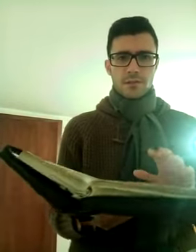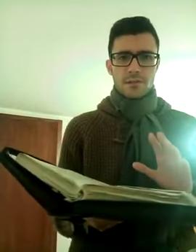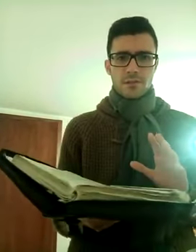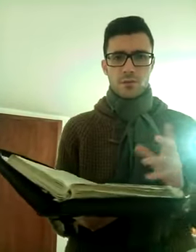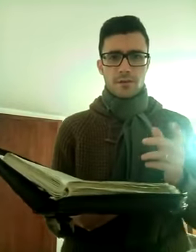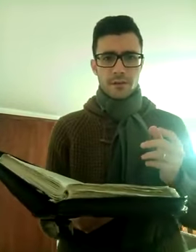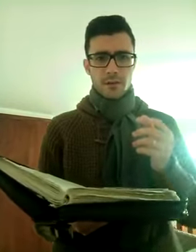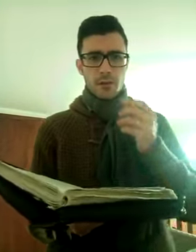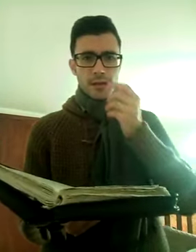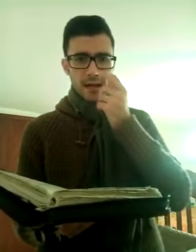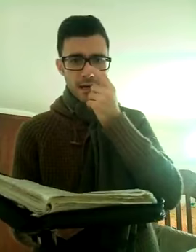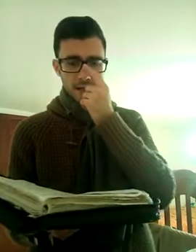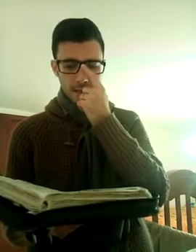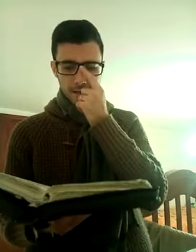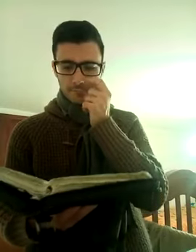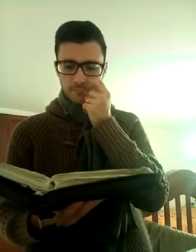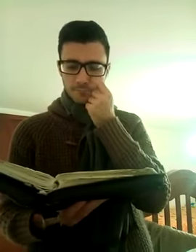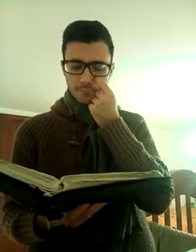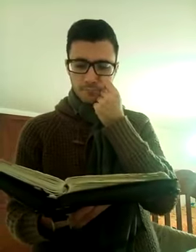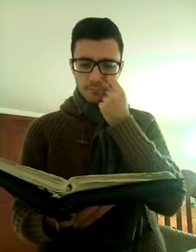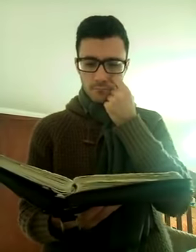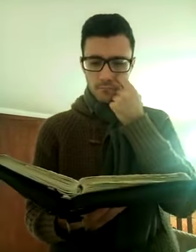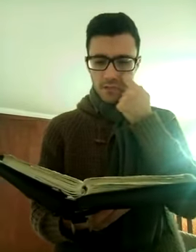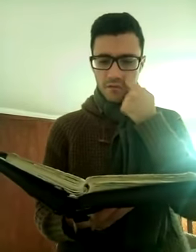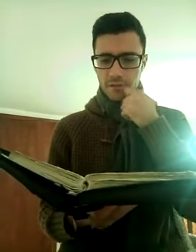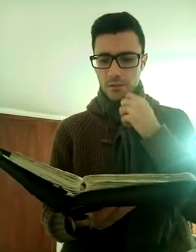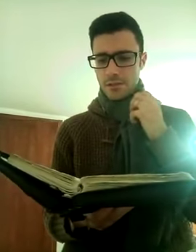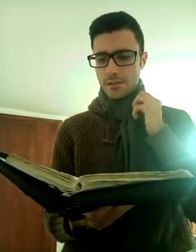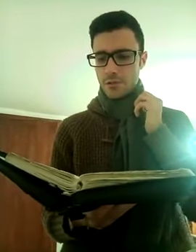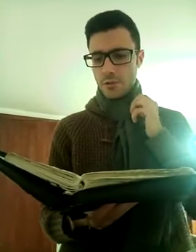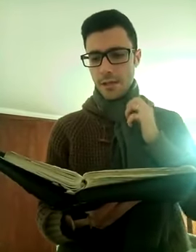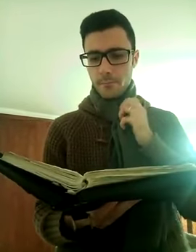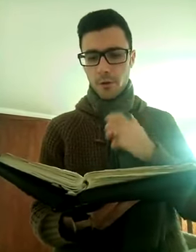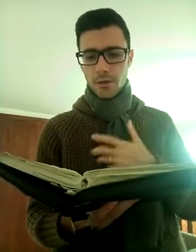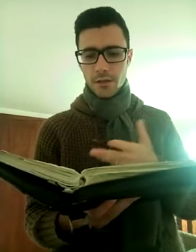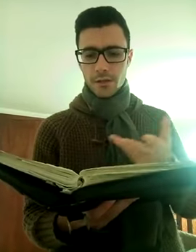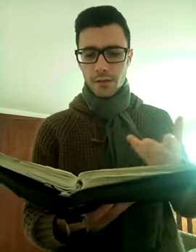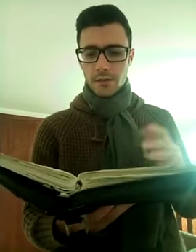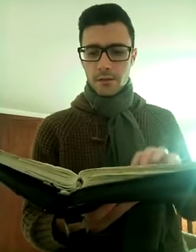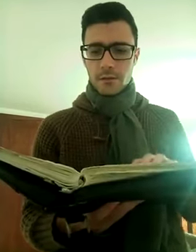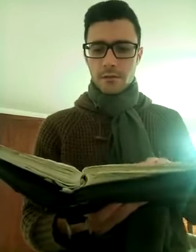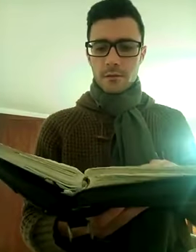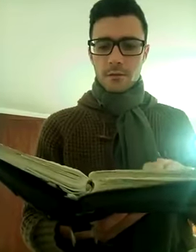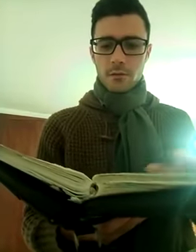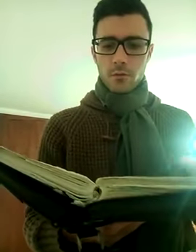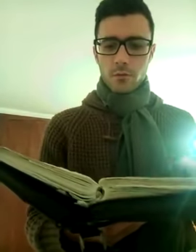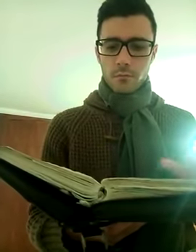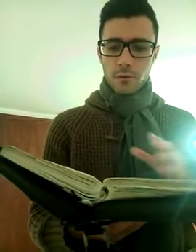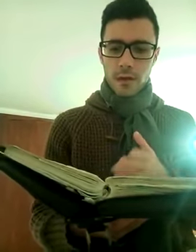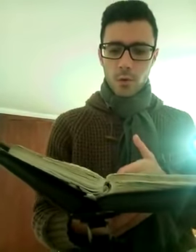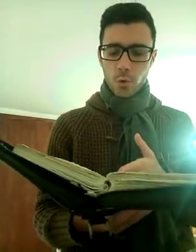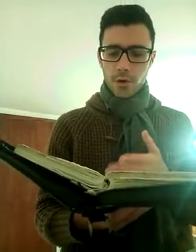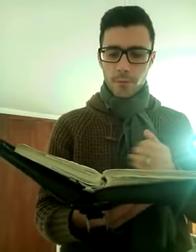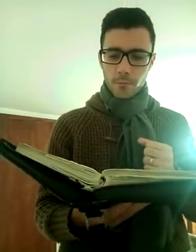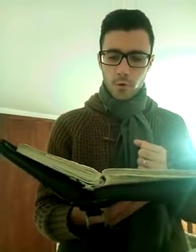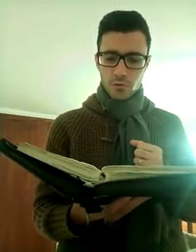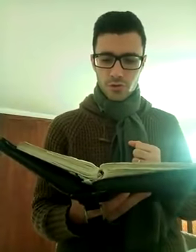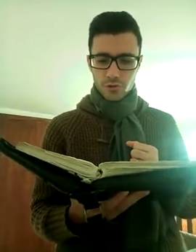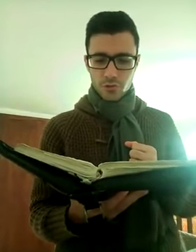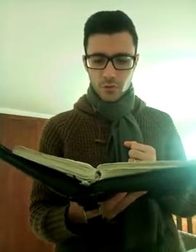del Signore, fratello in carne, il fratello del Signore che poi, che lui, come ho sentito